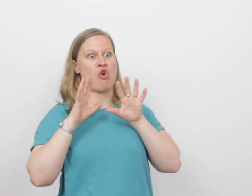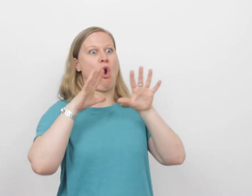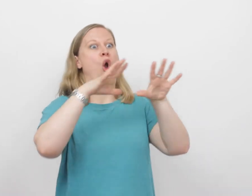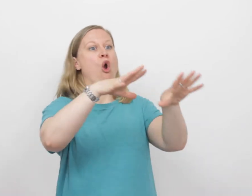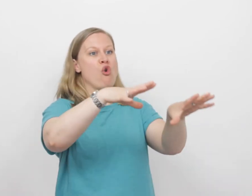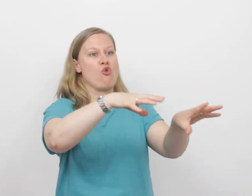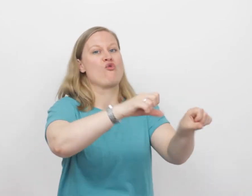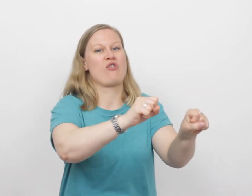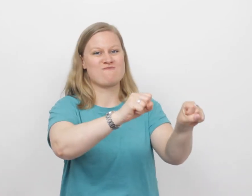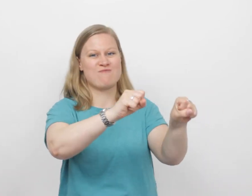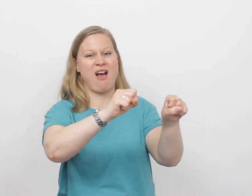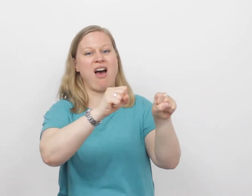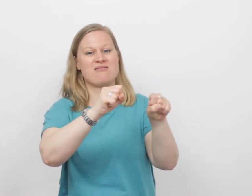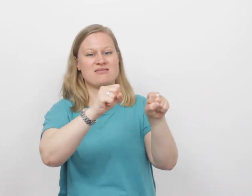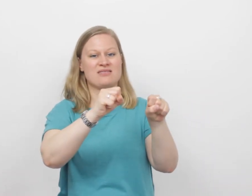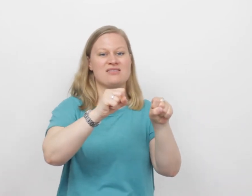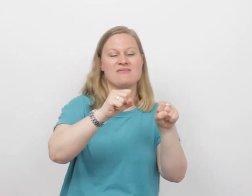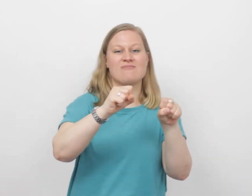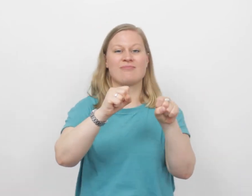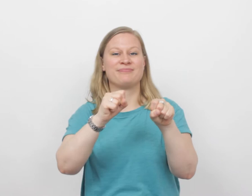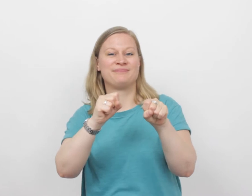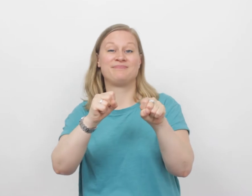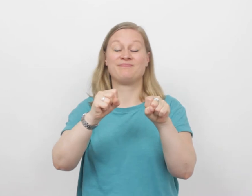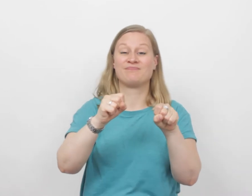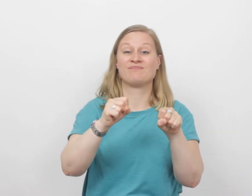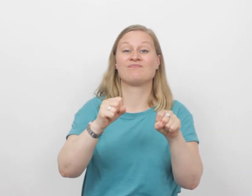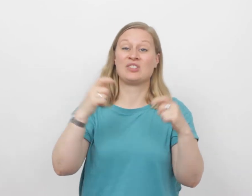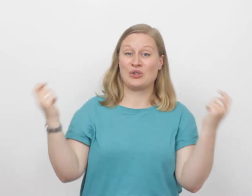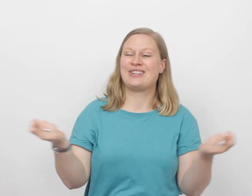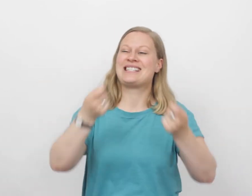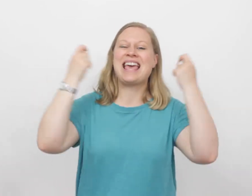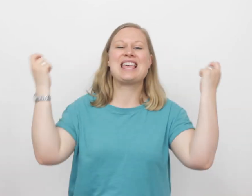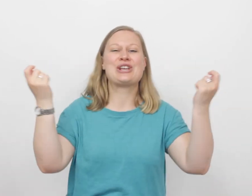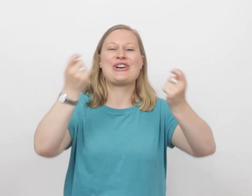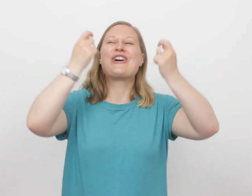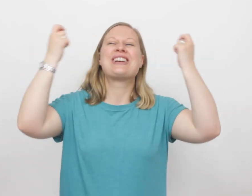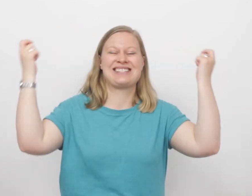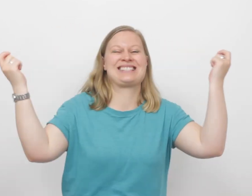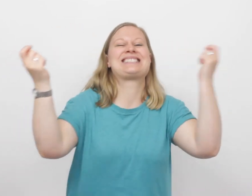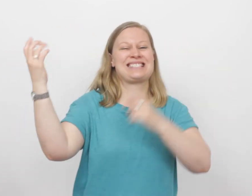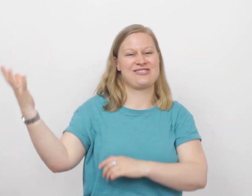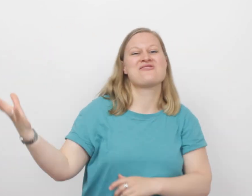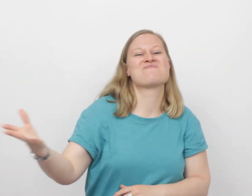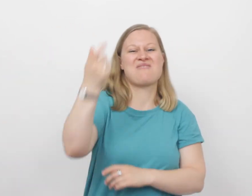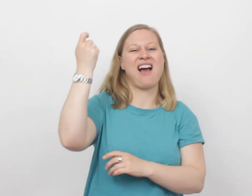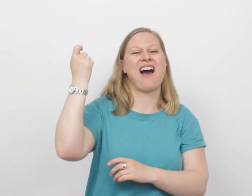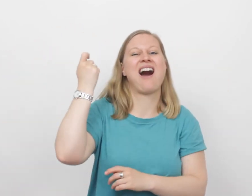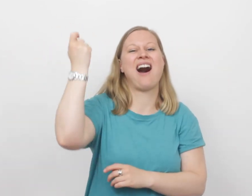overmand De zege is behaald